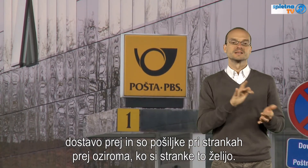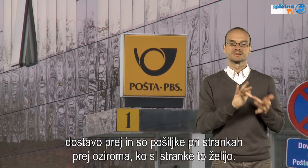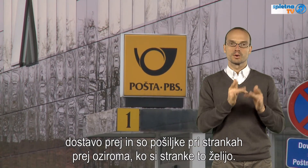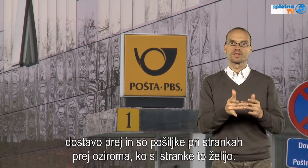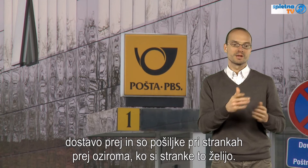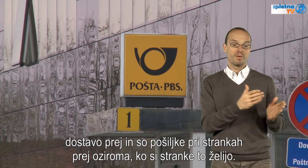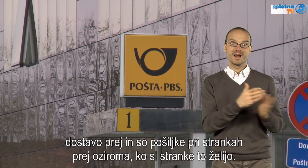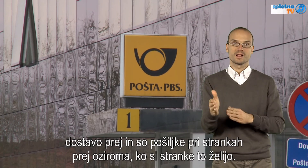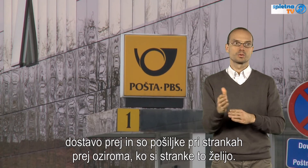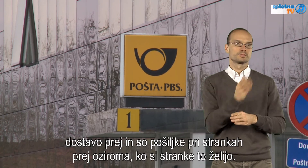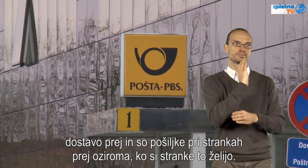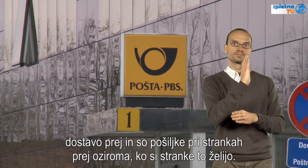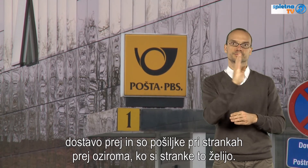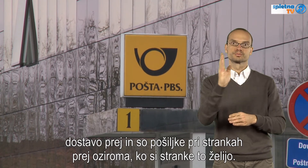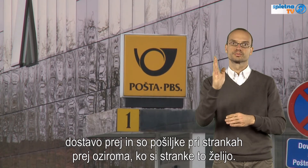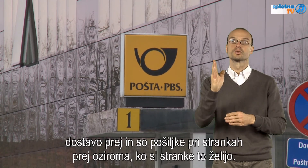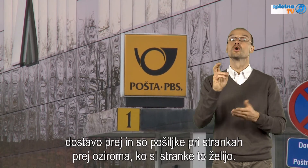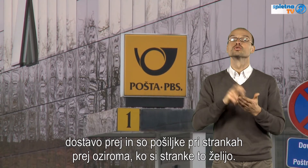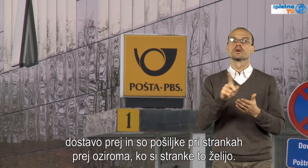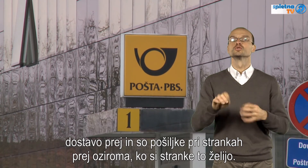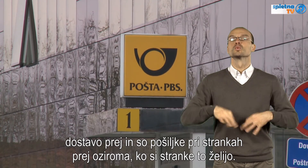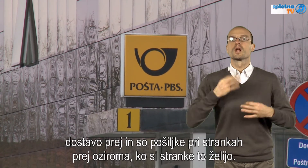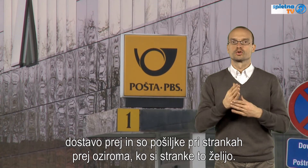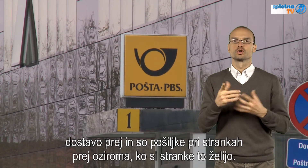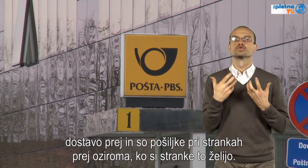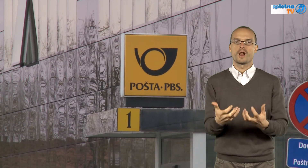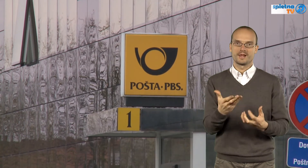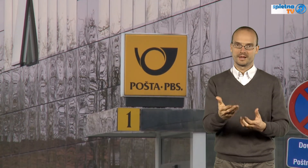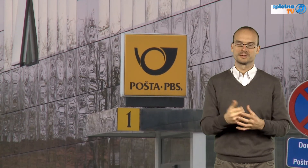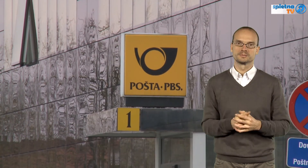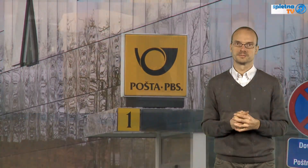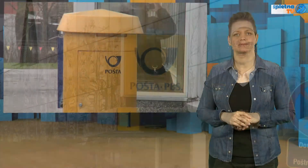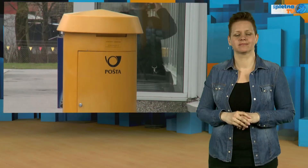še prej pri strankah oziroma takrat, ko si stranke to želijo.